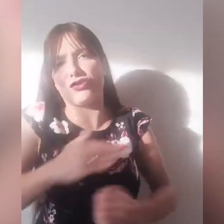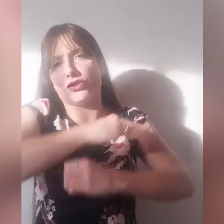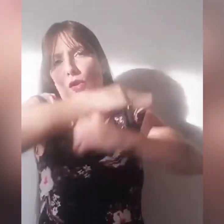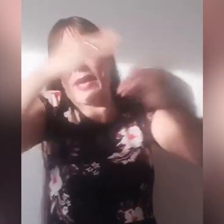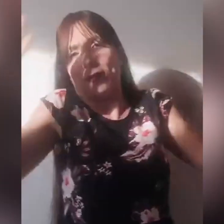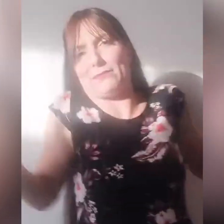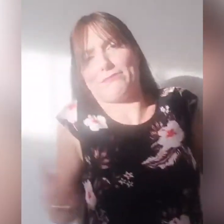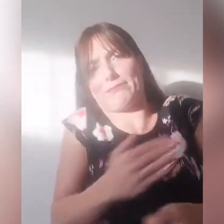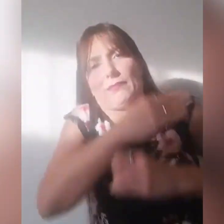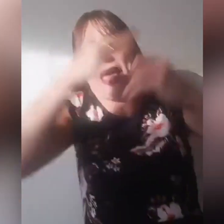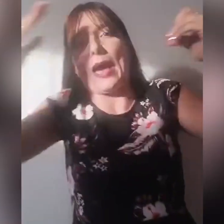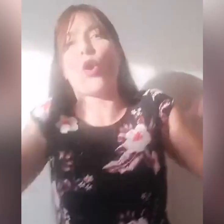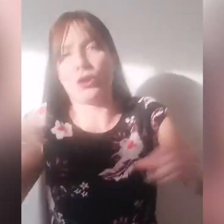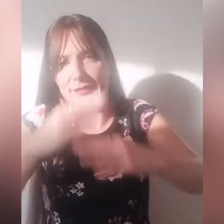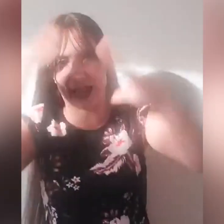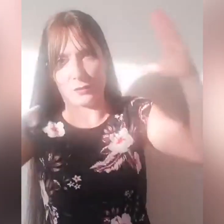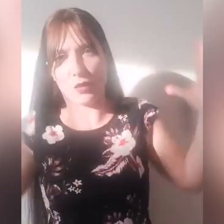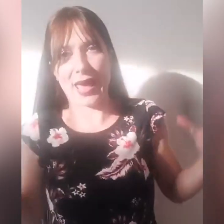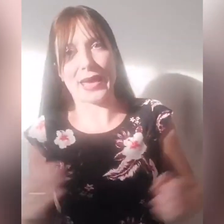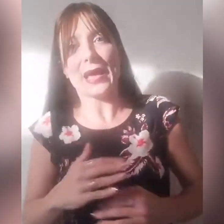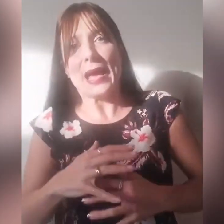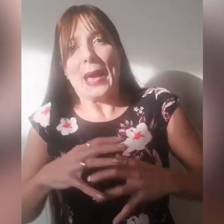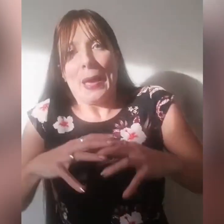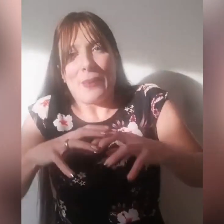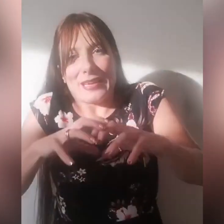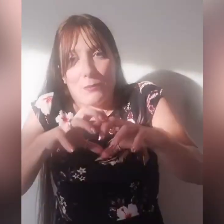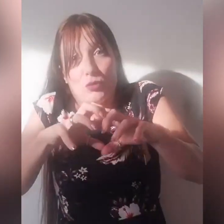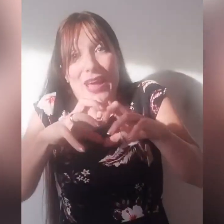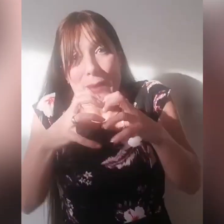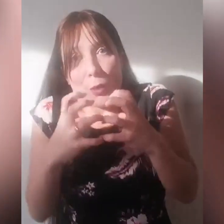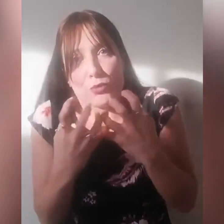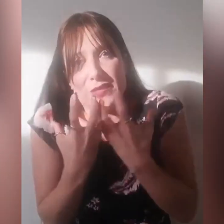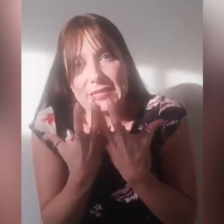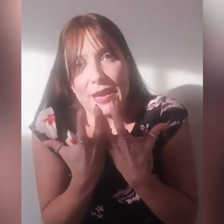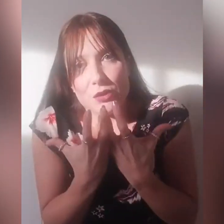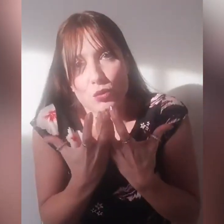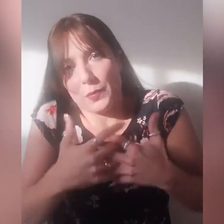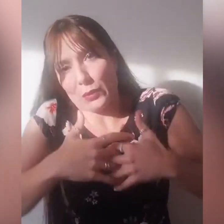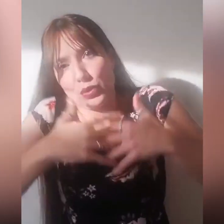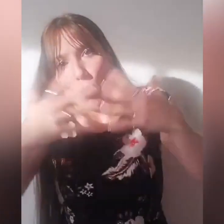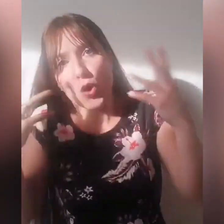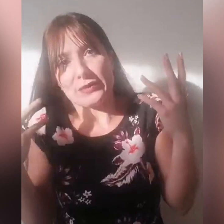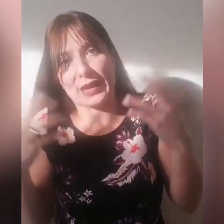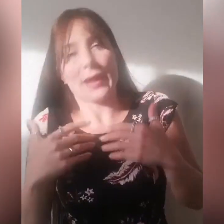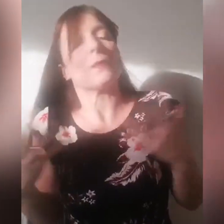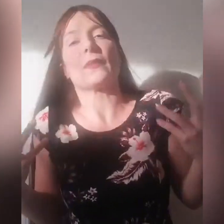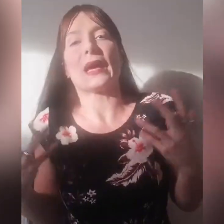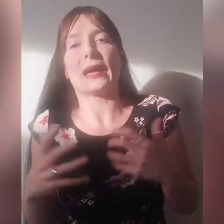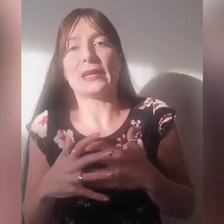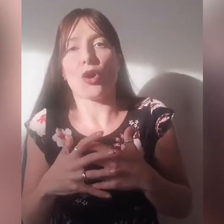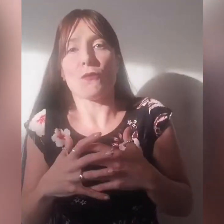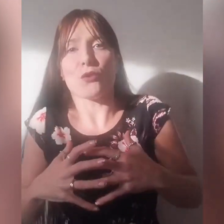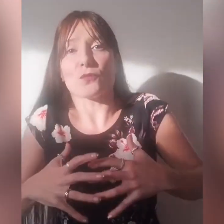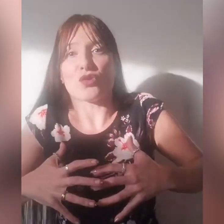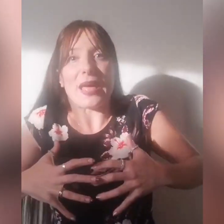'Egitto è oltre, ok? Parliamo di un'area proprio di schiavitù per cui oltre il comfort, cioè